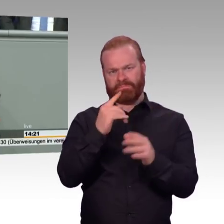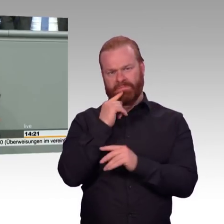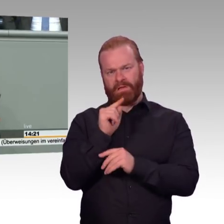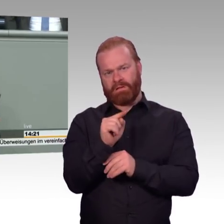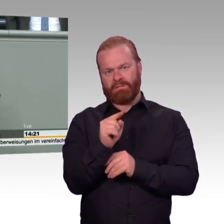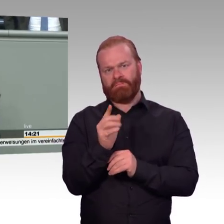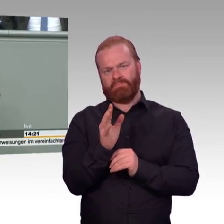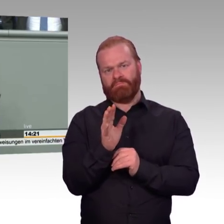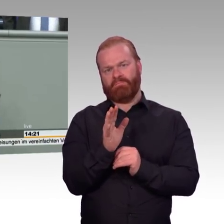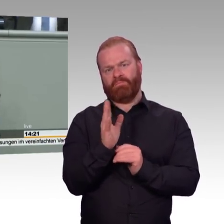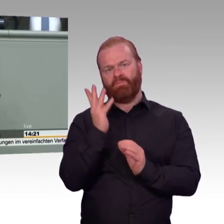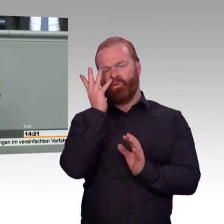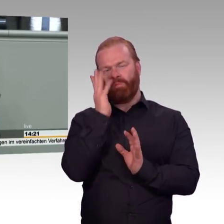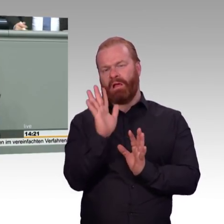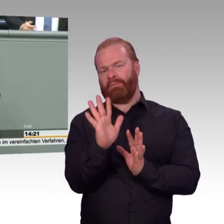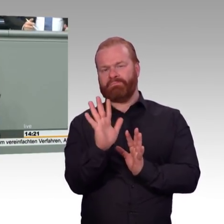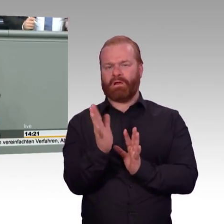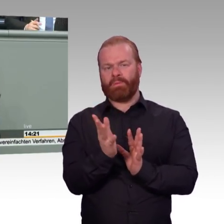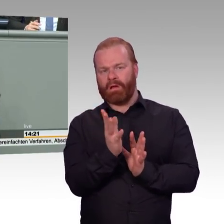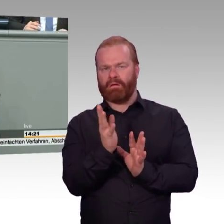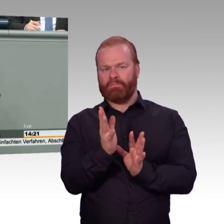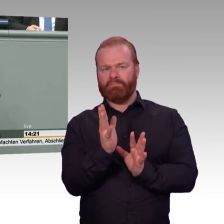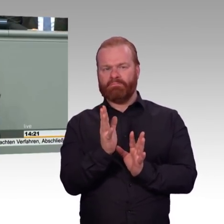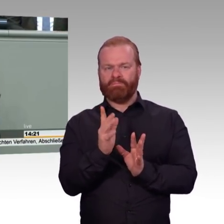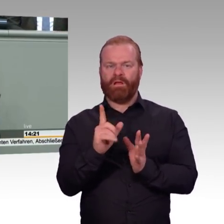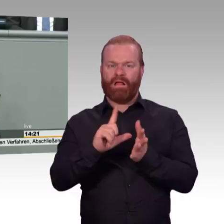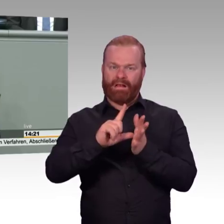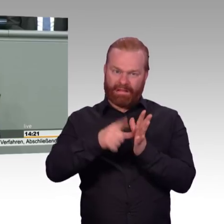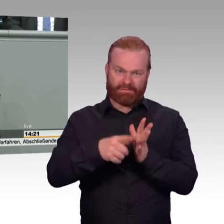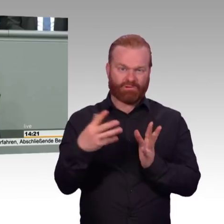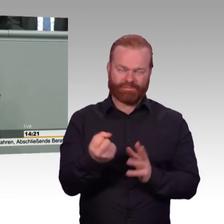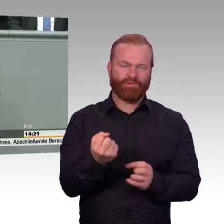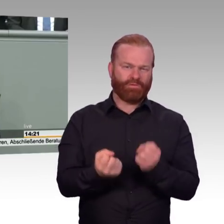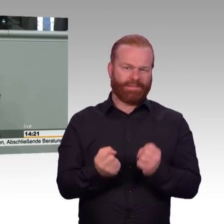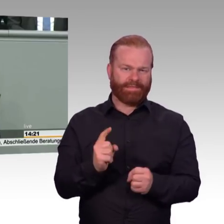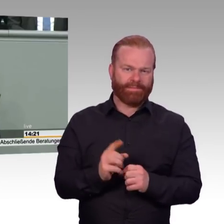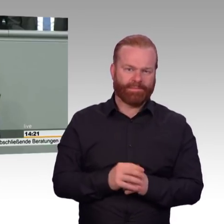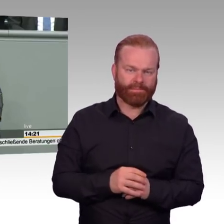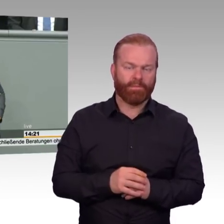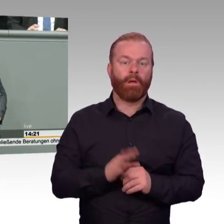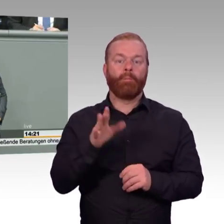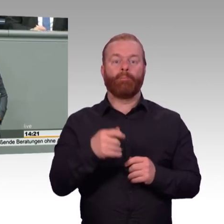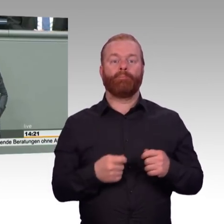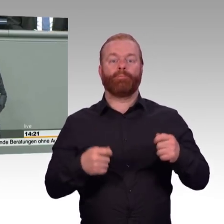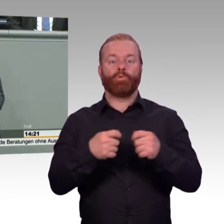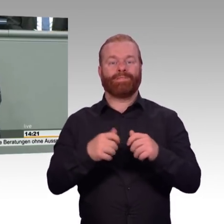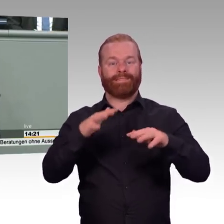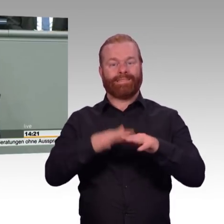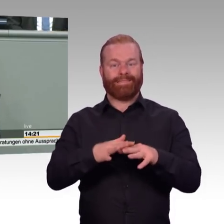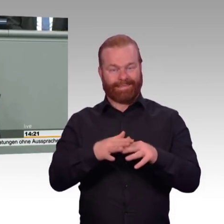Bundesnetzagentur sich gezwungen sieht, Gigawatt Gaskraftwerke abzuschalten. Frau Kollegin, kommen Sie zum Ende. Ich komme zum Ende. Ich möchte